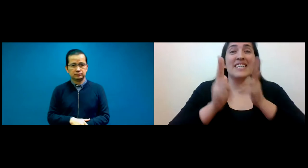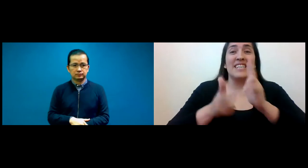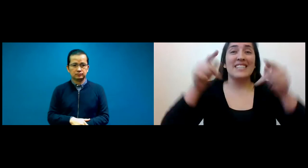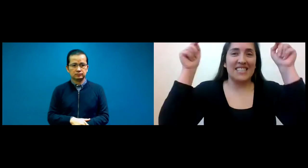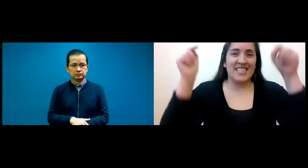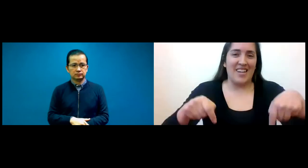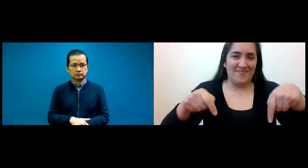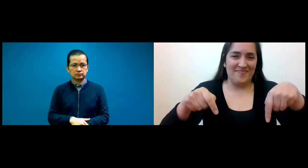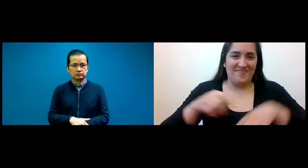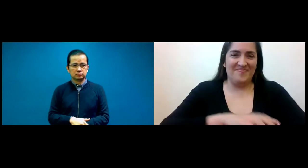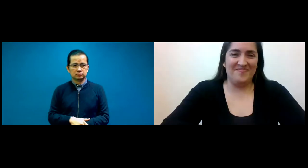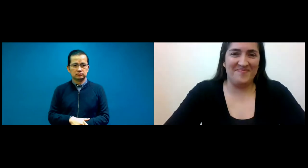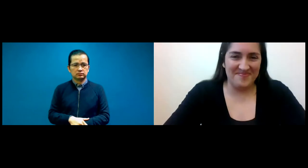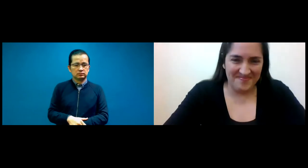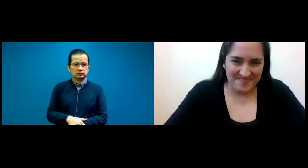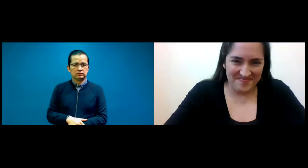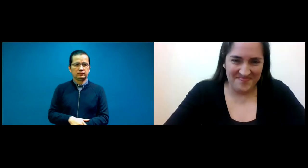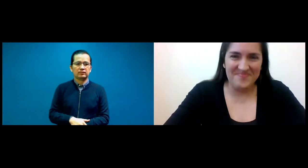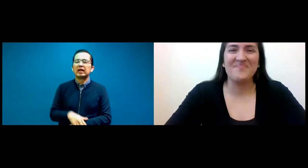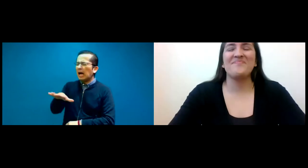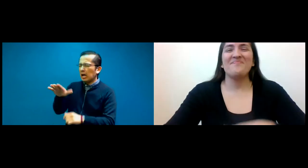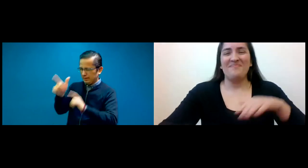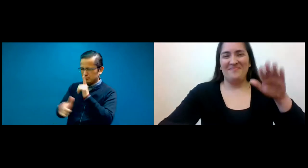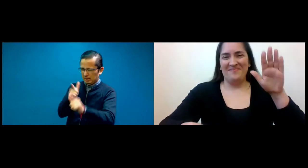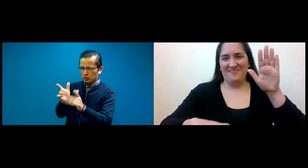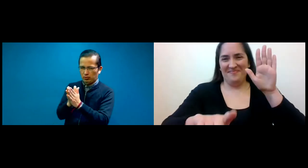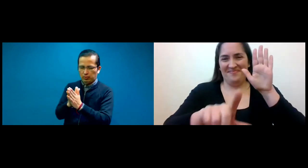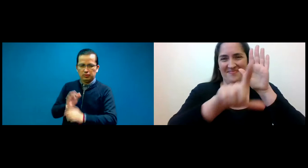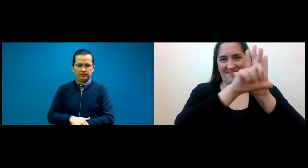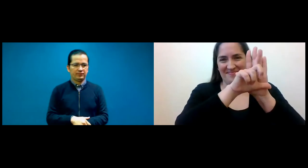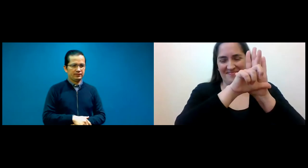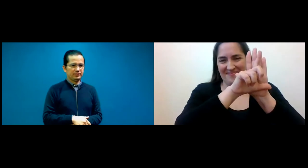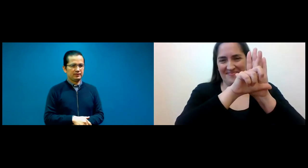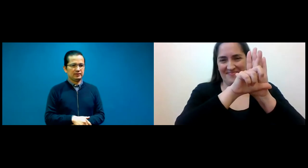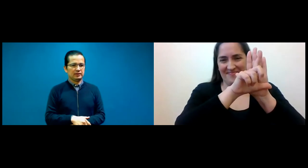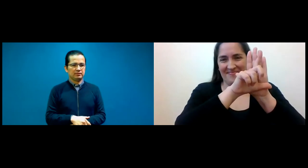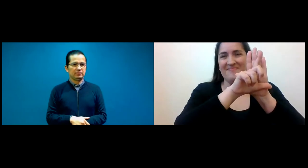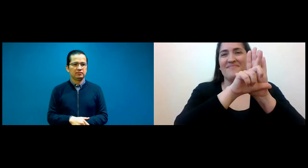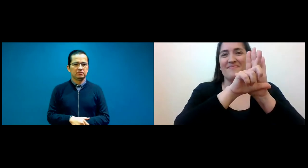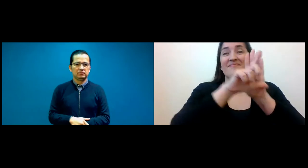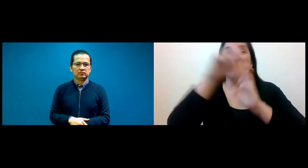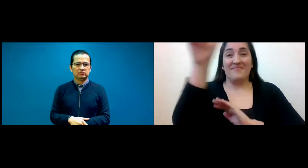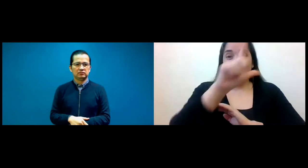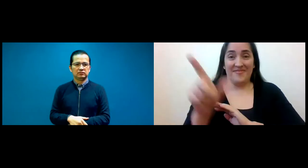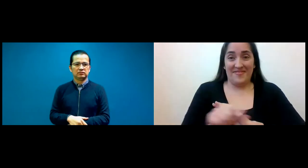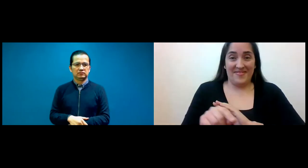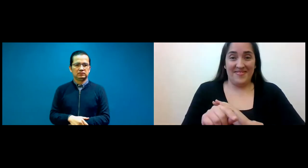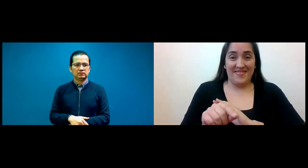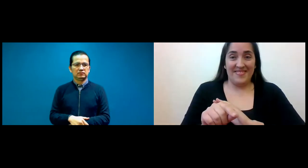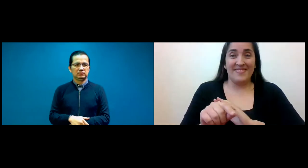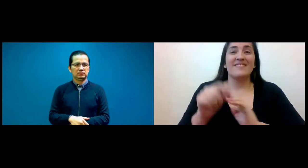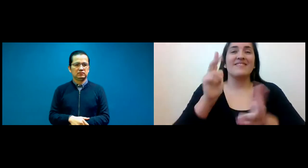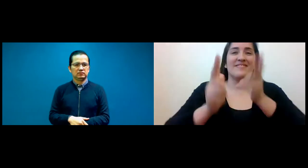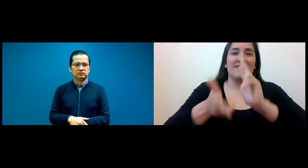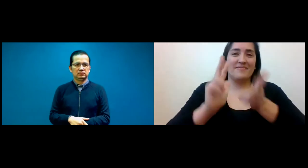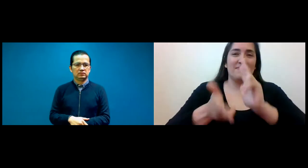Lengua de Señas ya. A ver, despacito para que quede grabado. Ley, Federal,